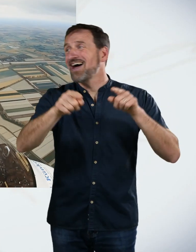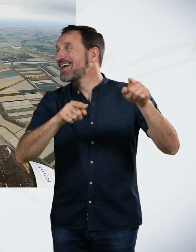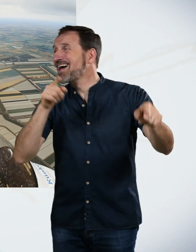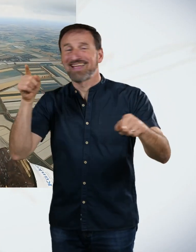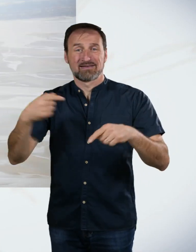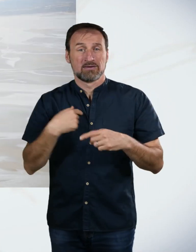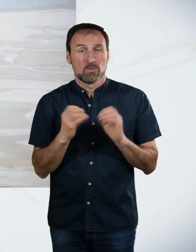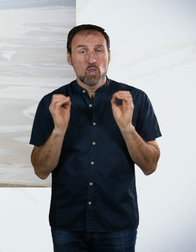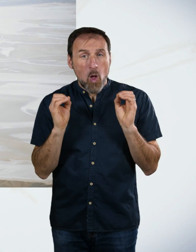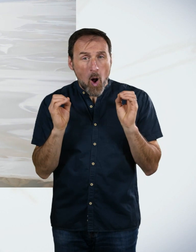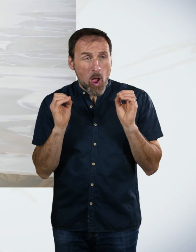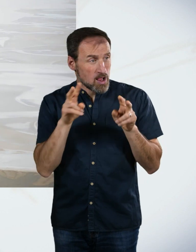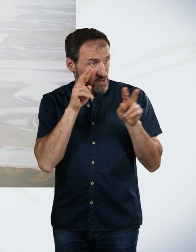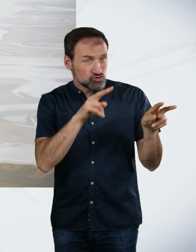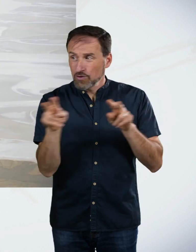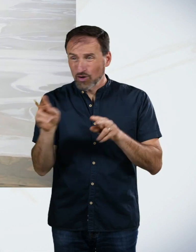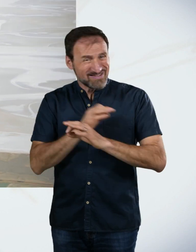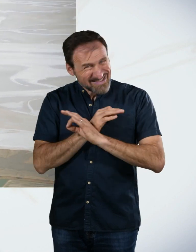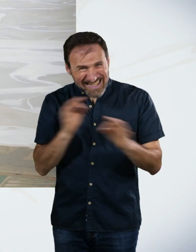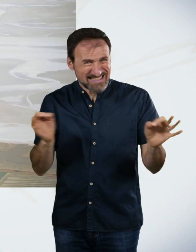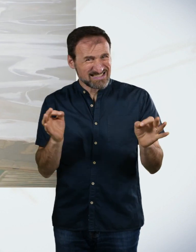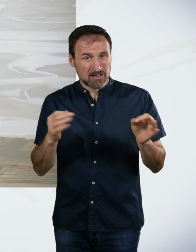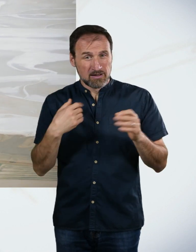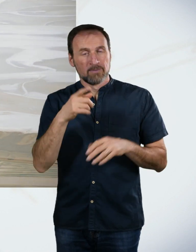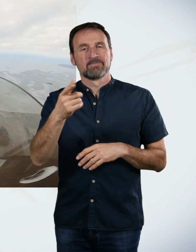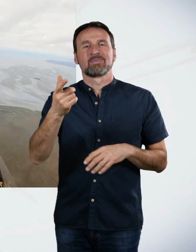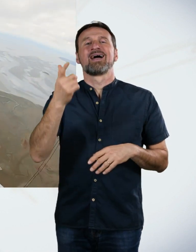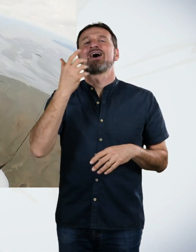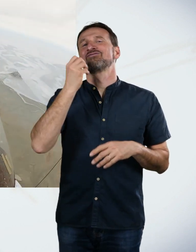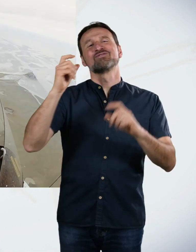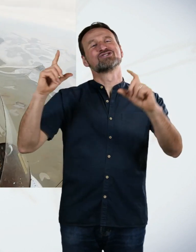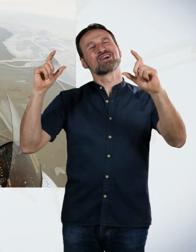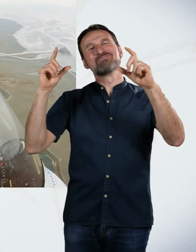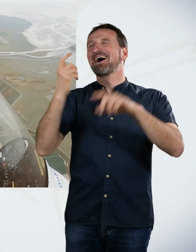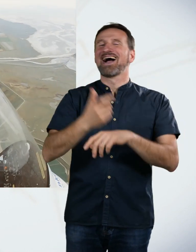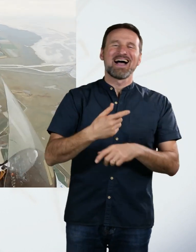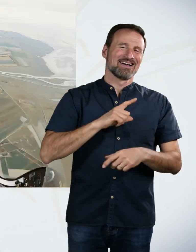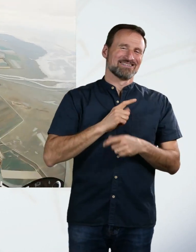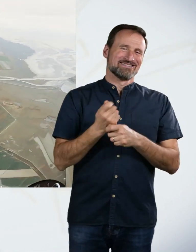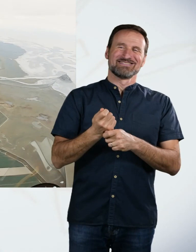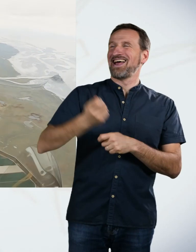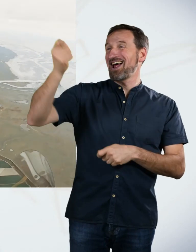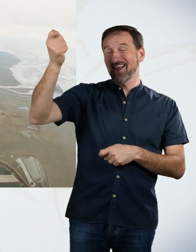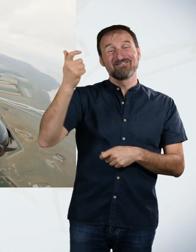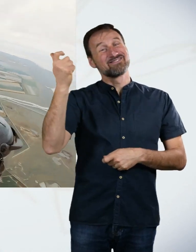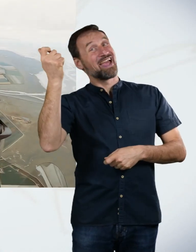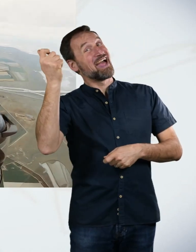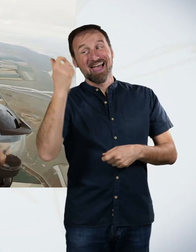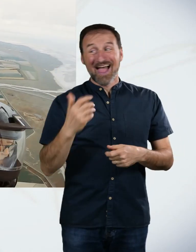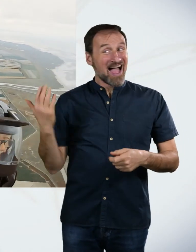angeschaut. Nichts. Er kam dann mit seiner Kamera, mit seinem Selfiestick. Wollte, dass ich in die Kamera lächle. dann hat die dem die